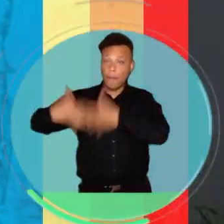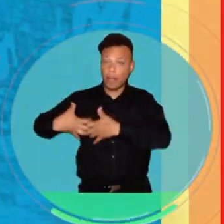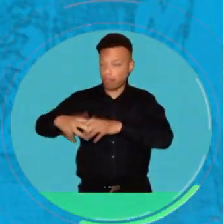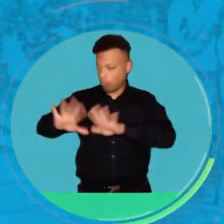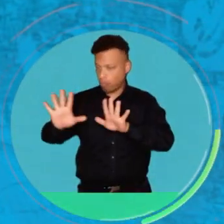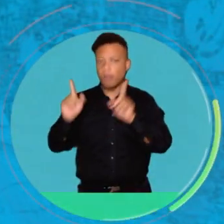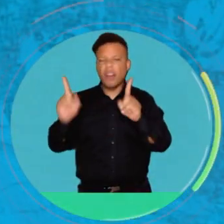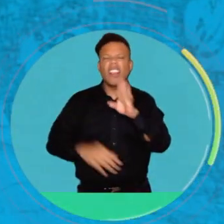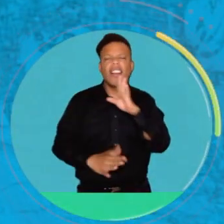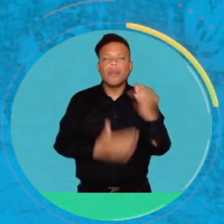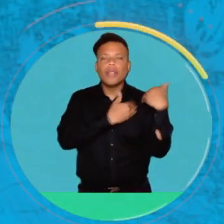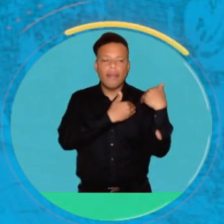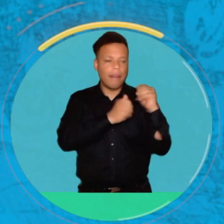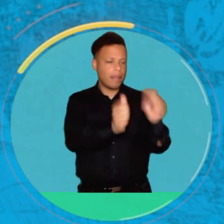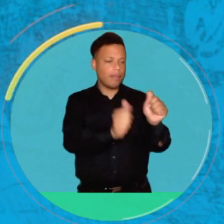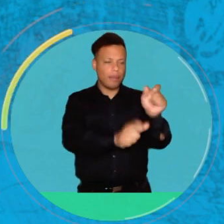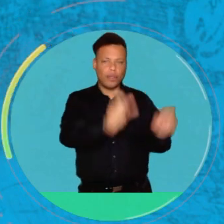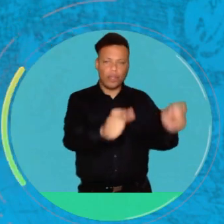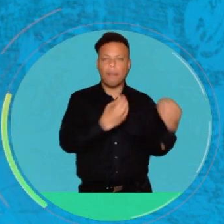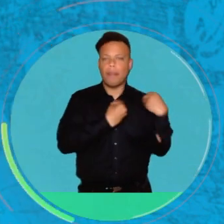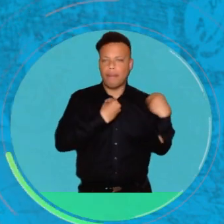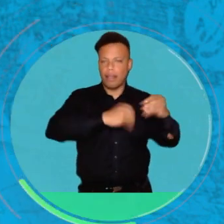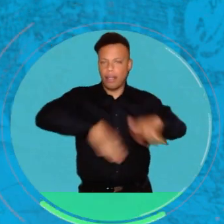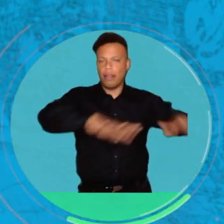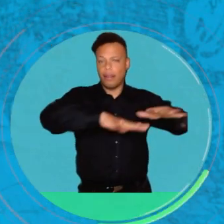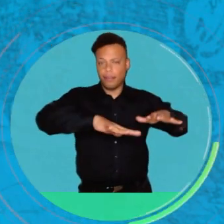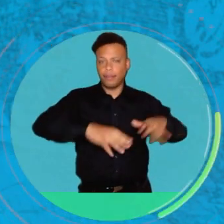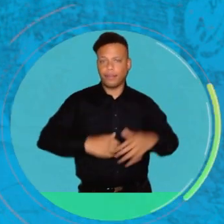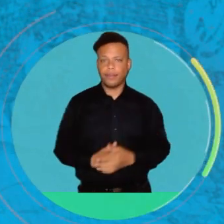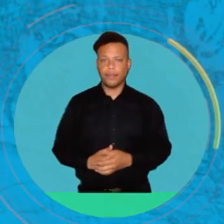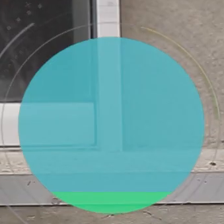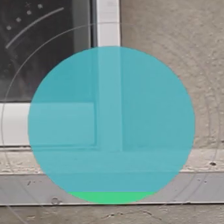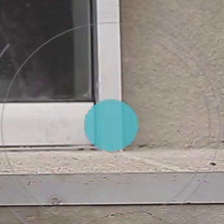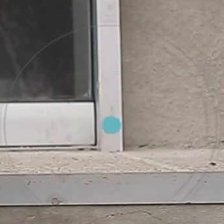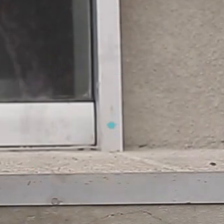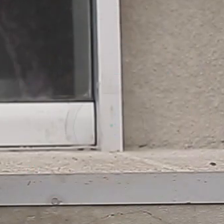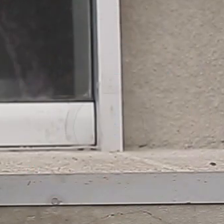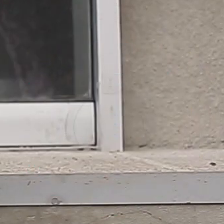adelantarse desde las empresas, son responsabilidad principal de los pobladores de un área.